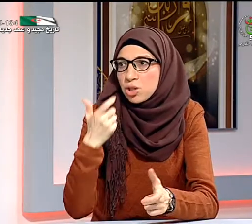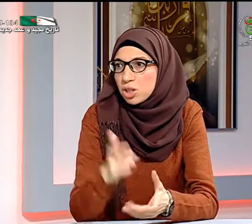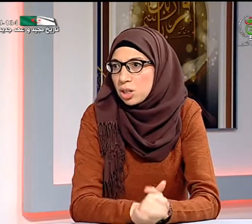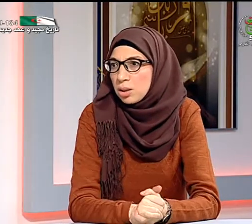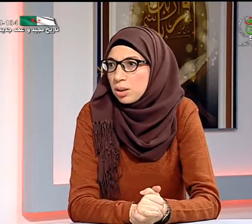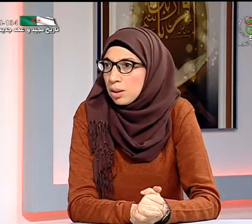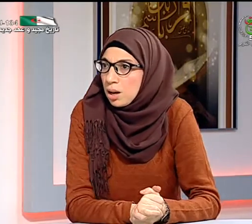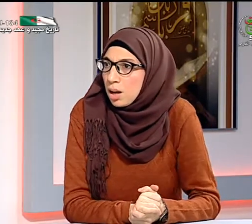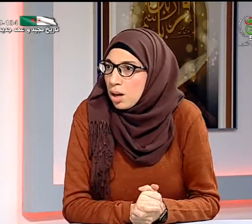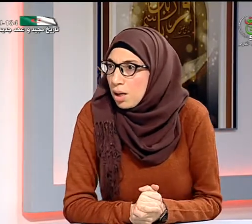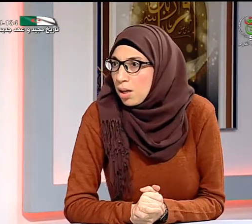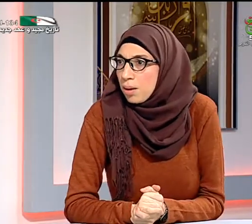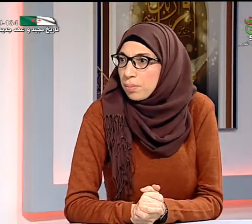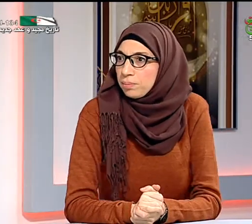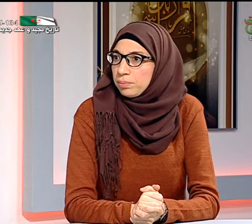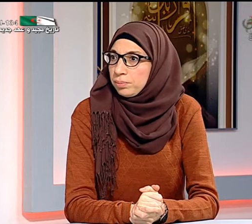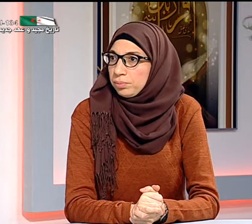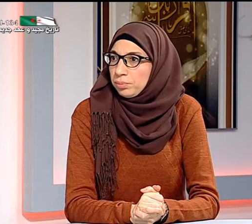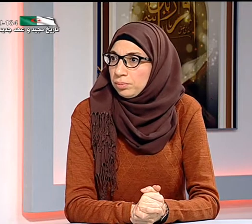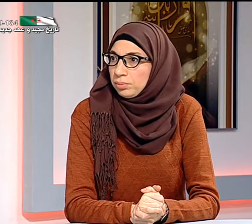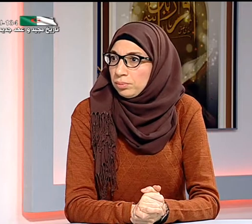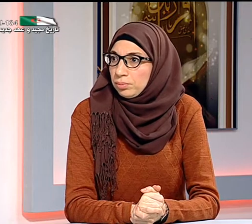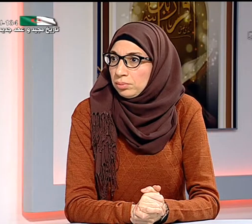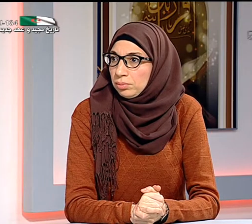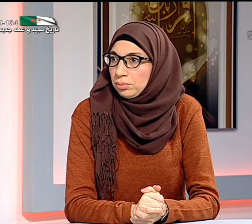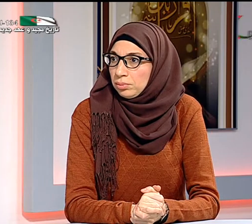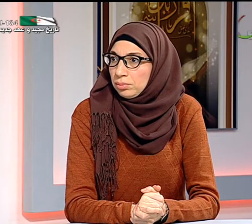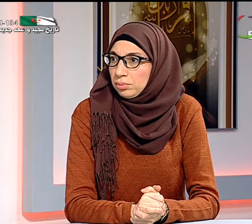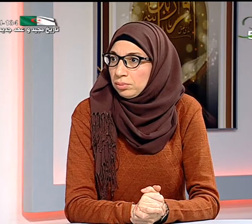لغة الإشارية كهواية